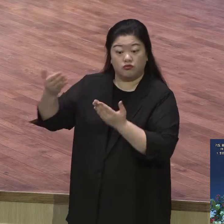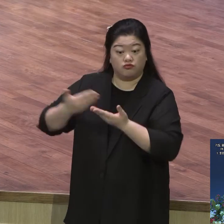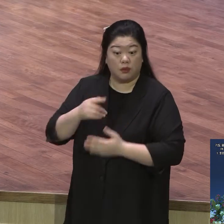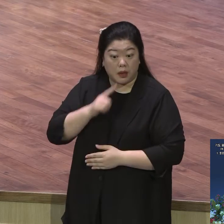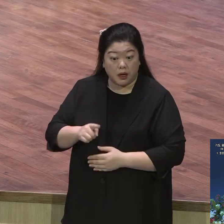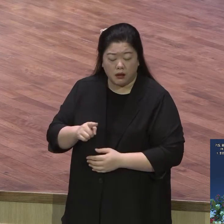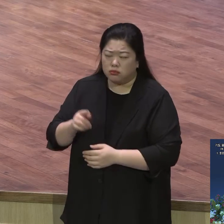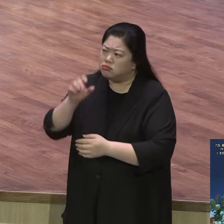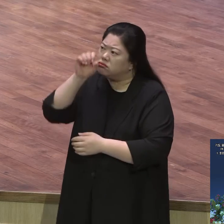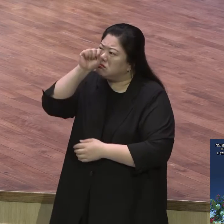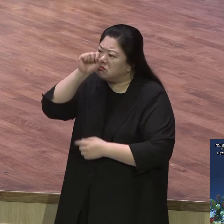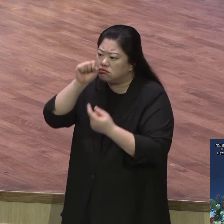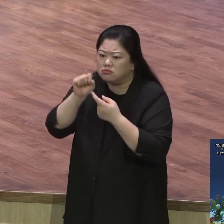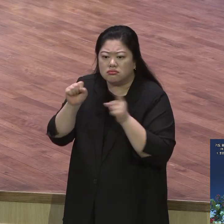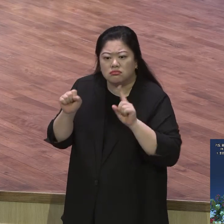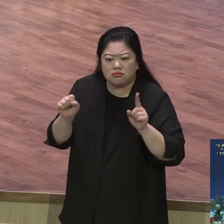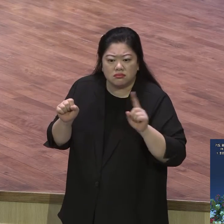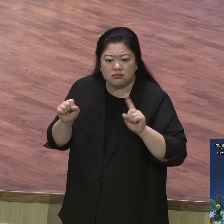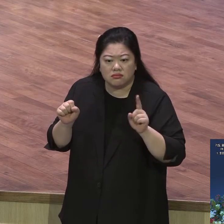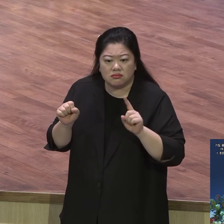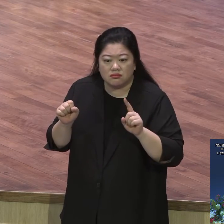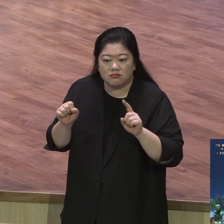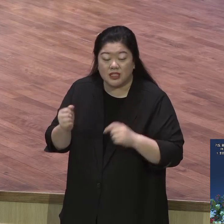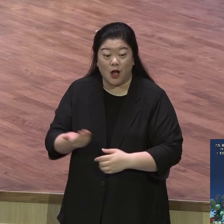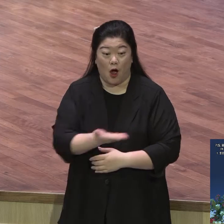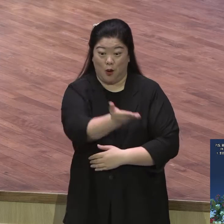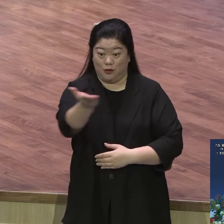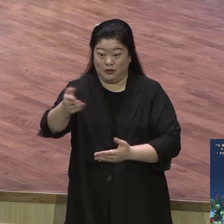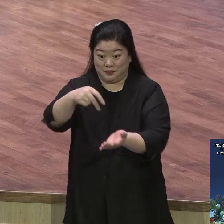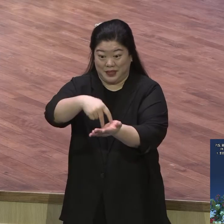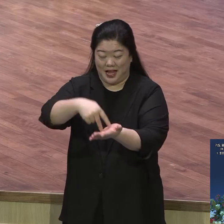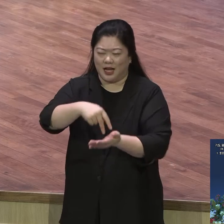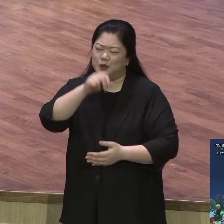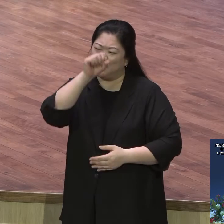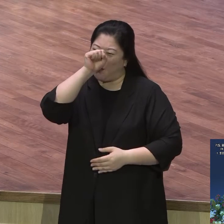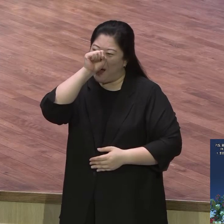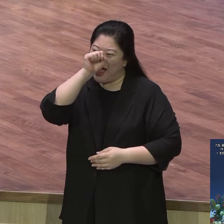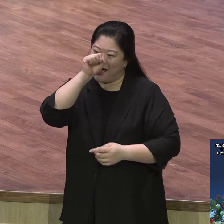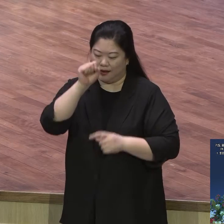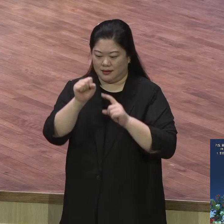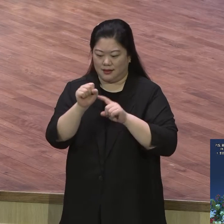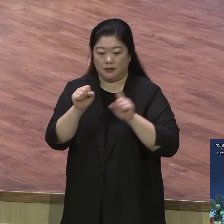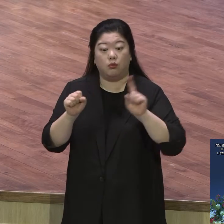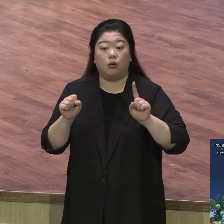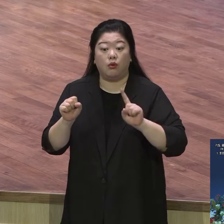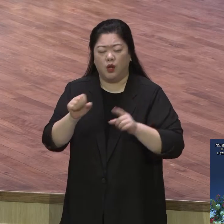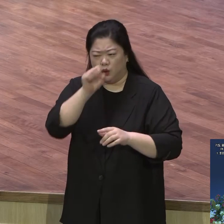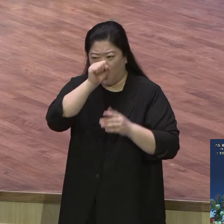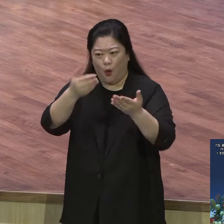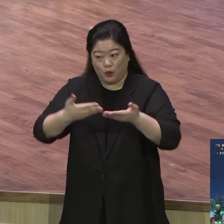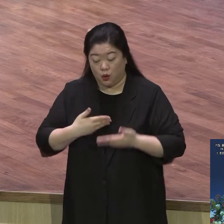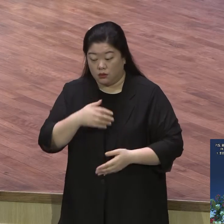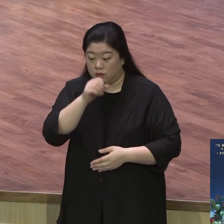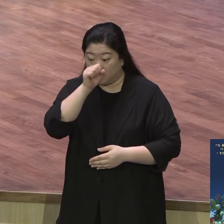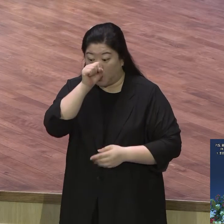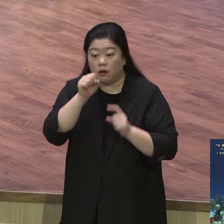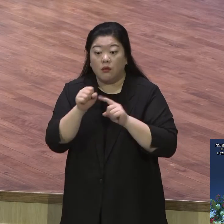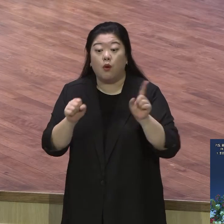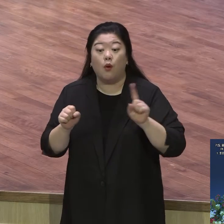여러분에게 좋은 것이 뭡니까 도대체 좋은 걸 준다 했잖아요 좋은 걸 준다 했잖아요 게 뭡니까